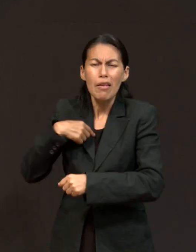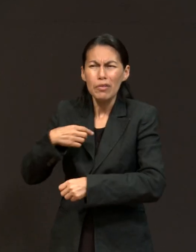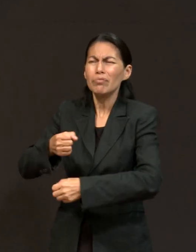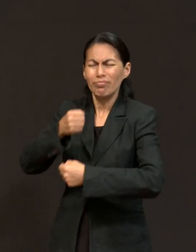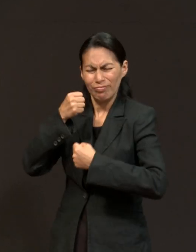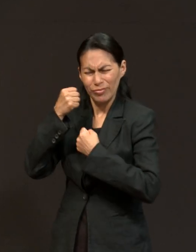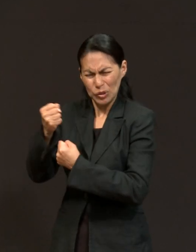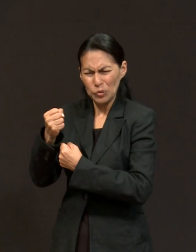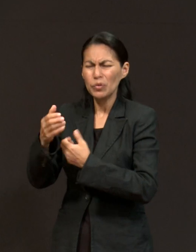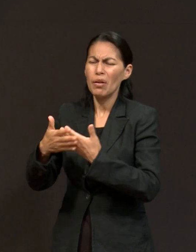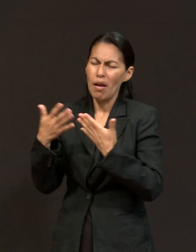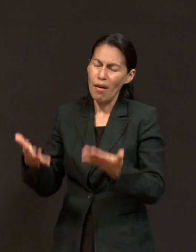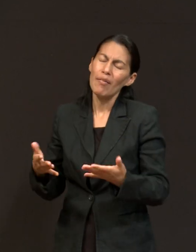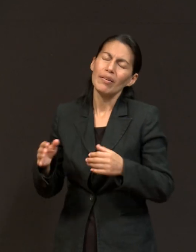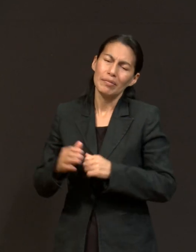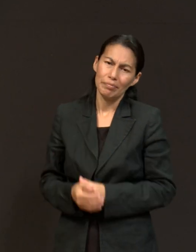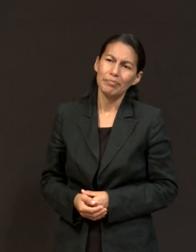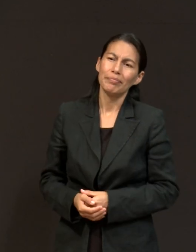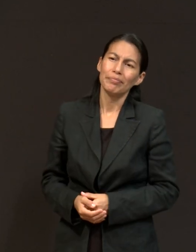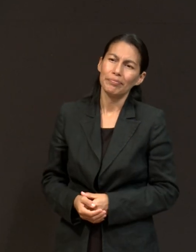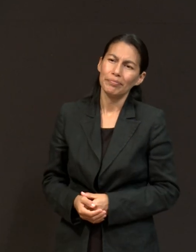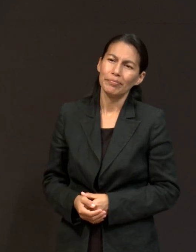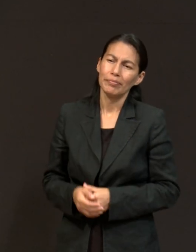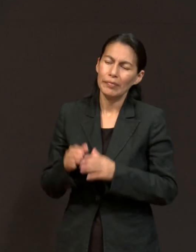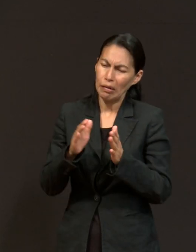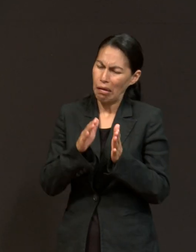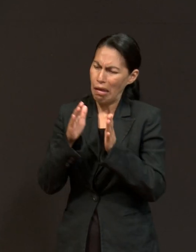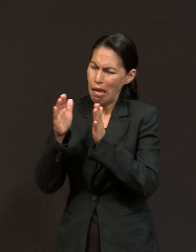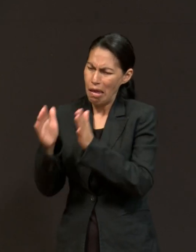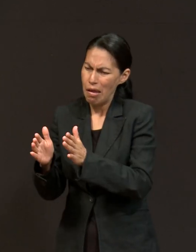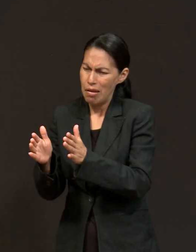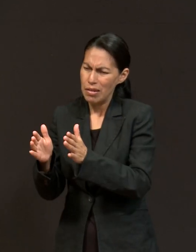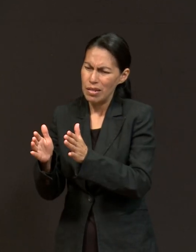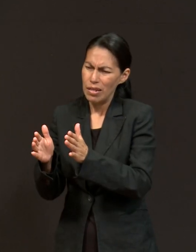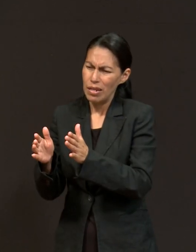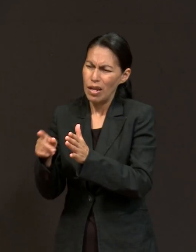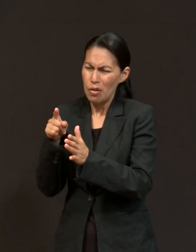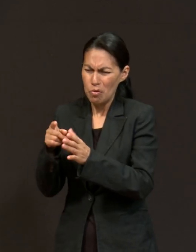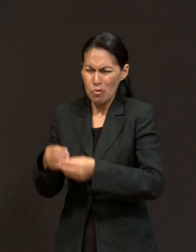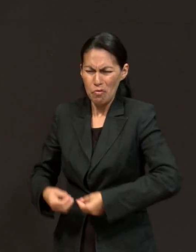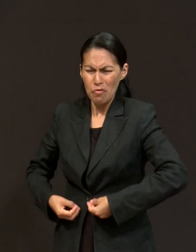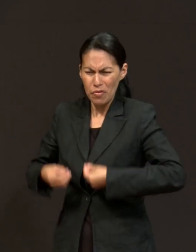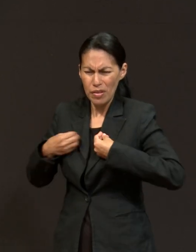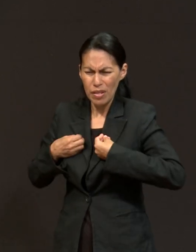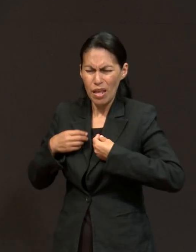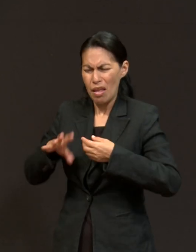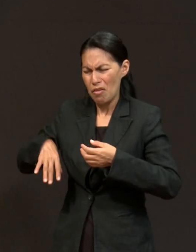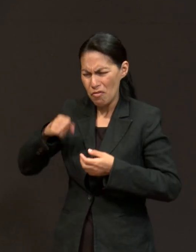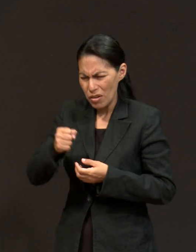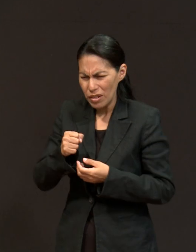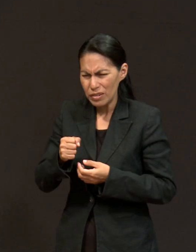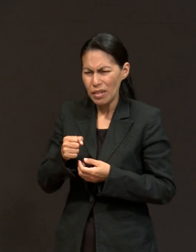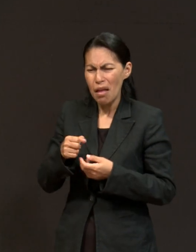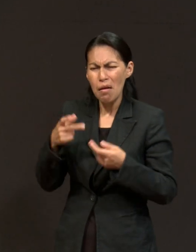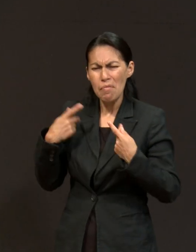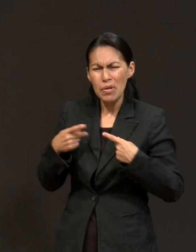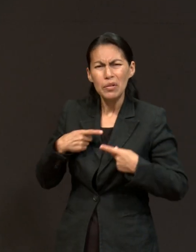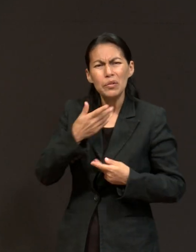Y en esta etapa de la vida, aparte de tus oraciones y tu esfuerzo, también tienes muchas